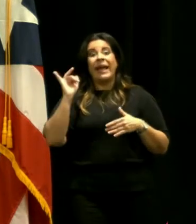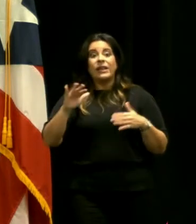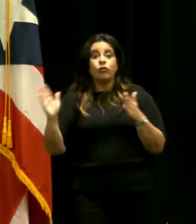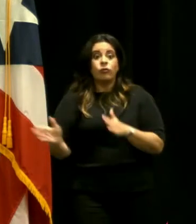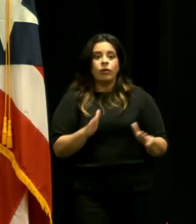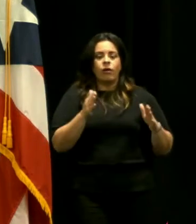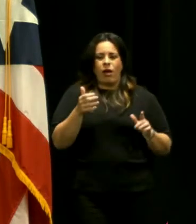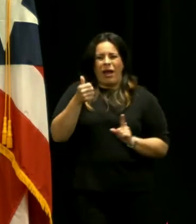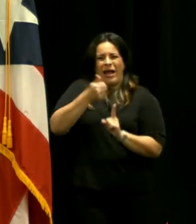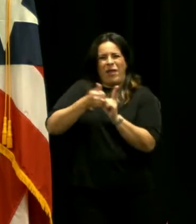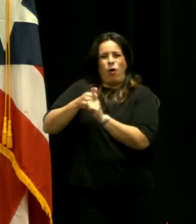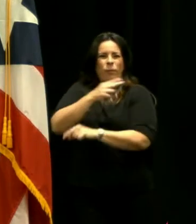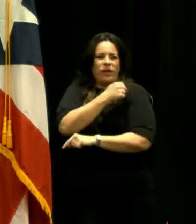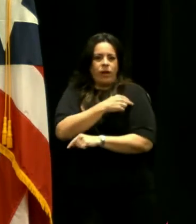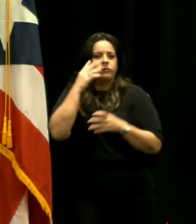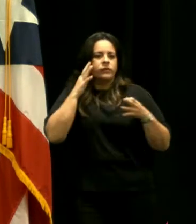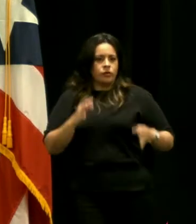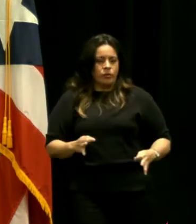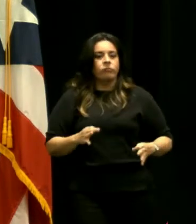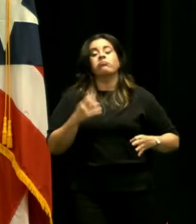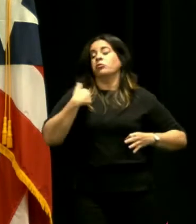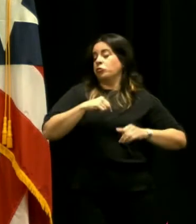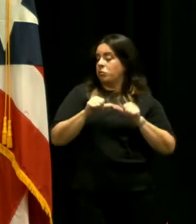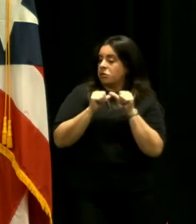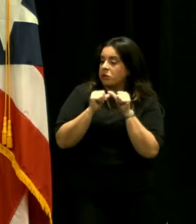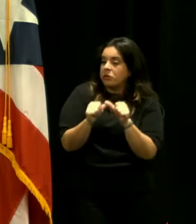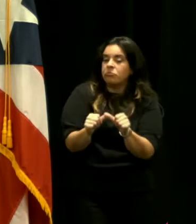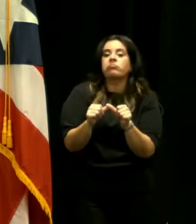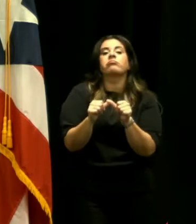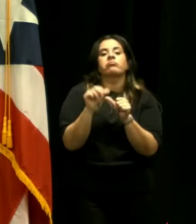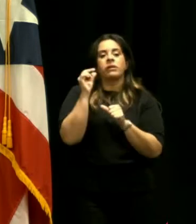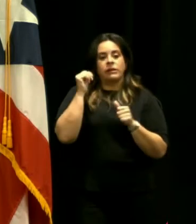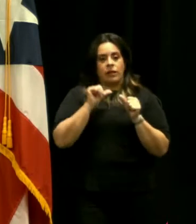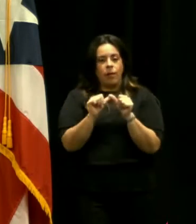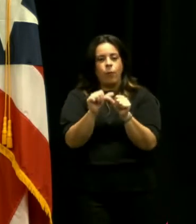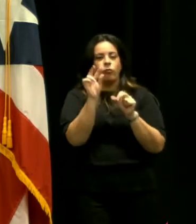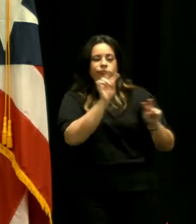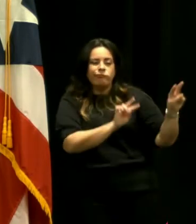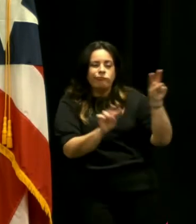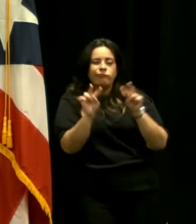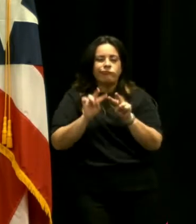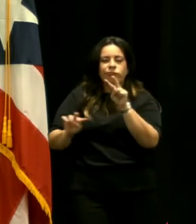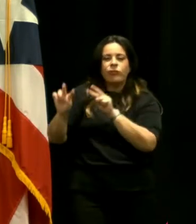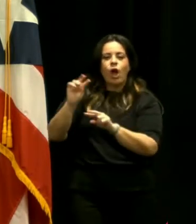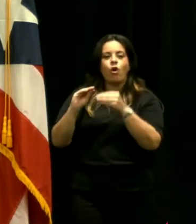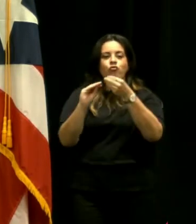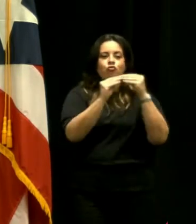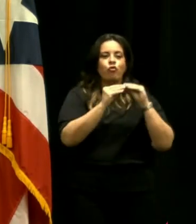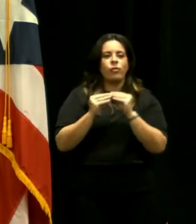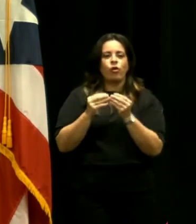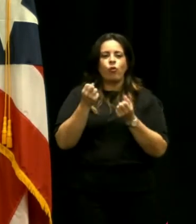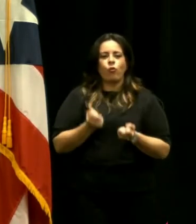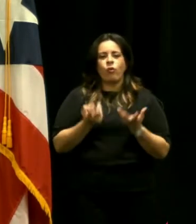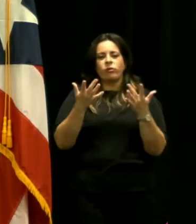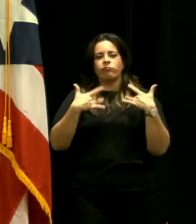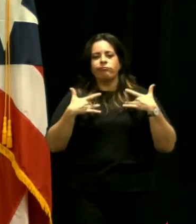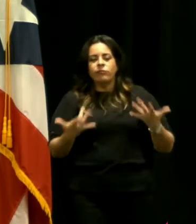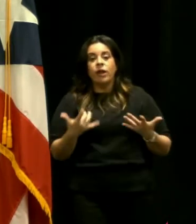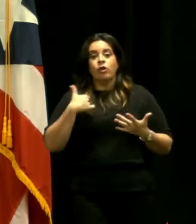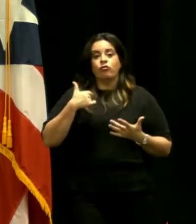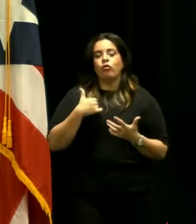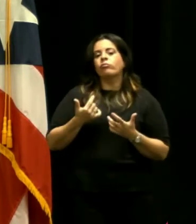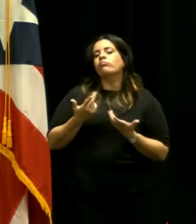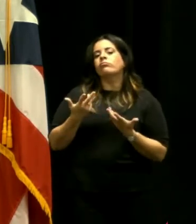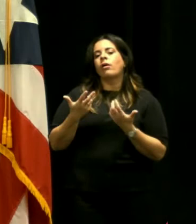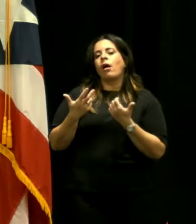con los propios hospitales así que vamos a seguir y seguimos monitoreando todas las estadísticas y yo siempre me reservo el derecho